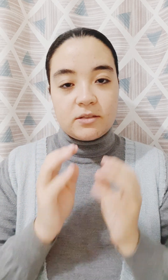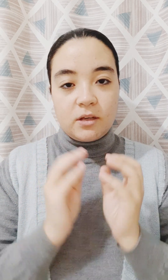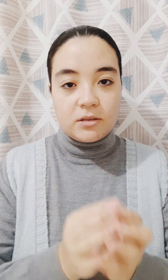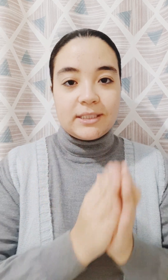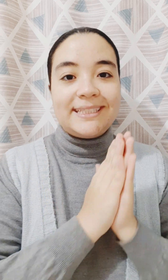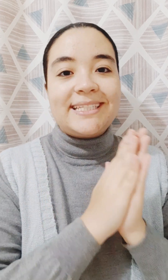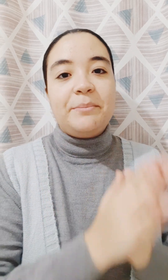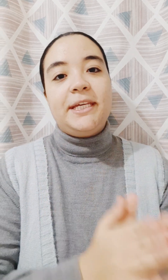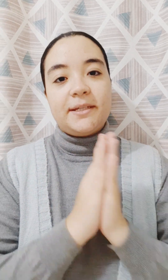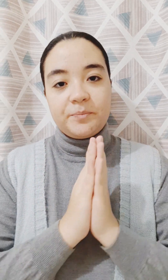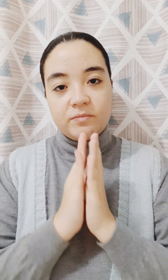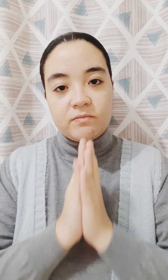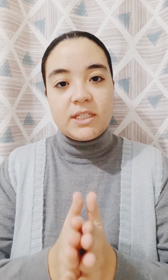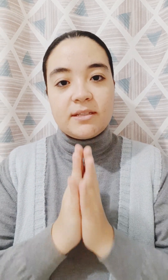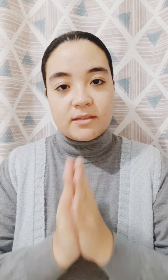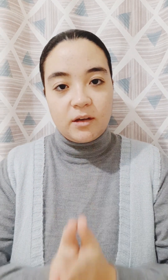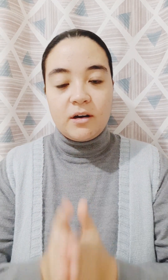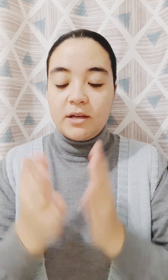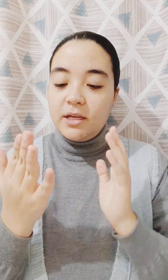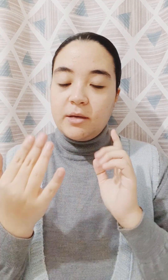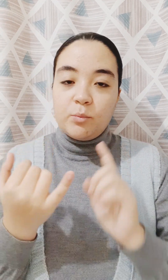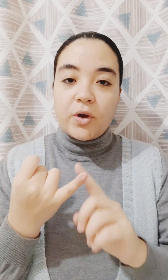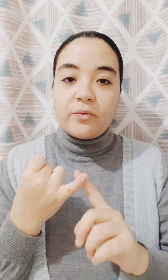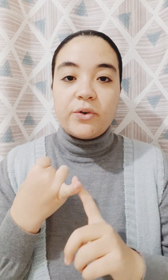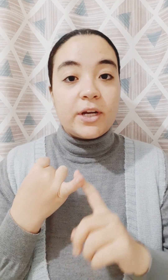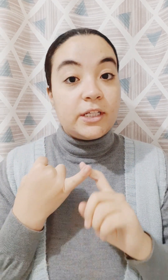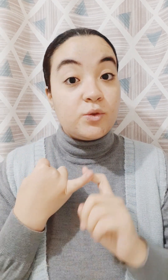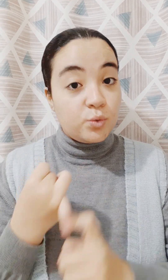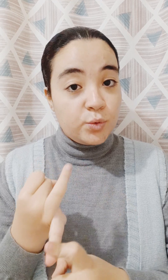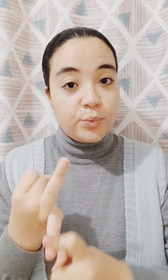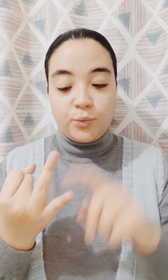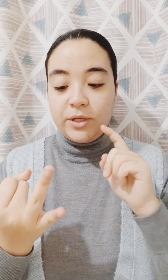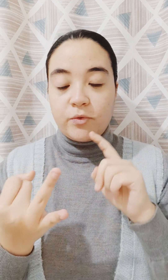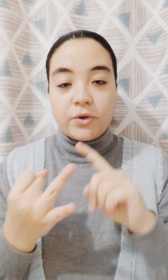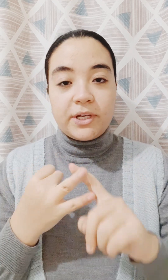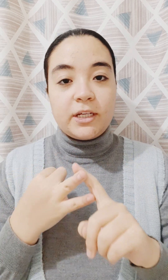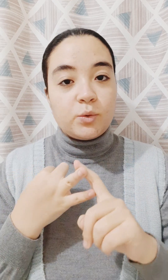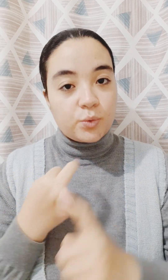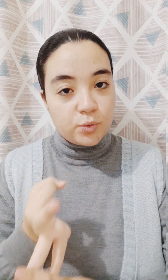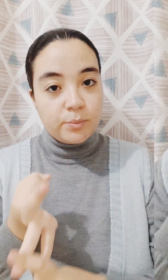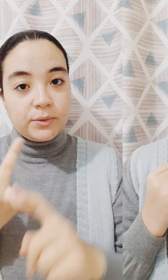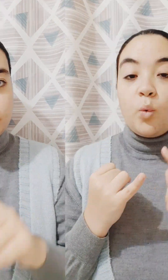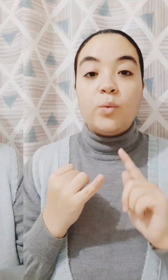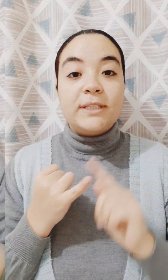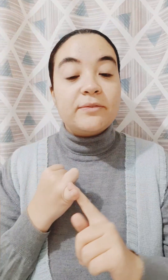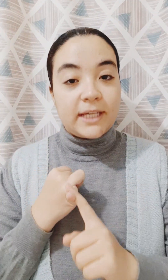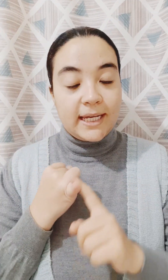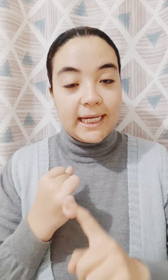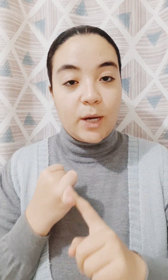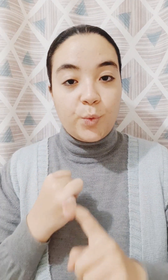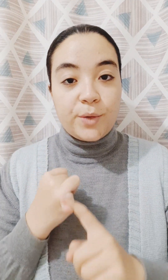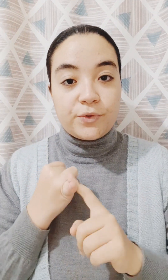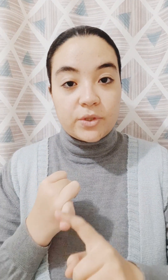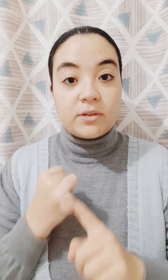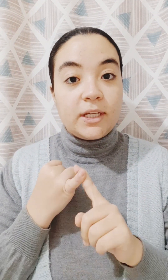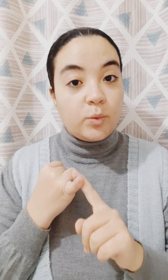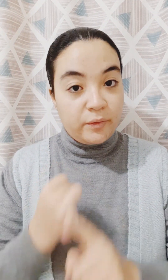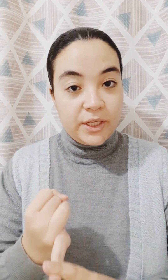صلاة التسبيح. دي صلاة مكفرة للزنوب ومفرجة للكروب. وبتفتح لنا ابواب الرزق الوفير